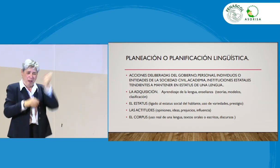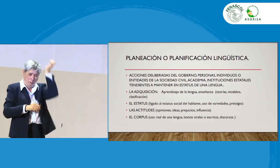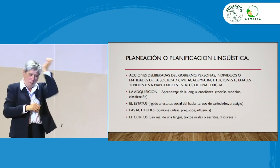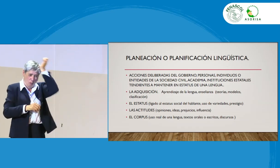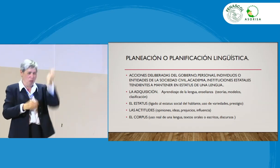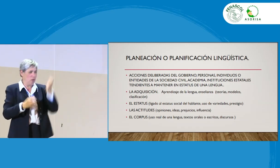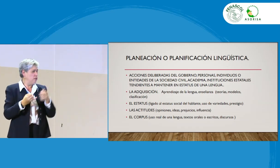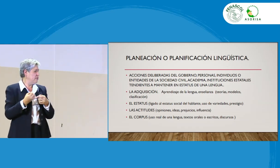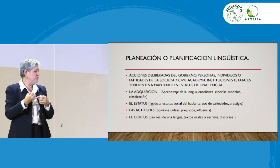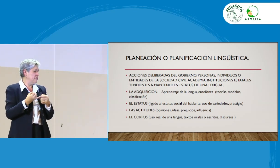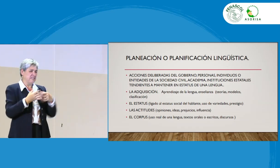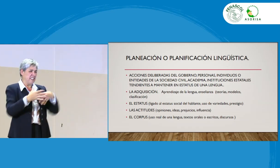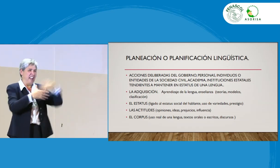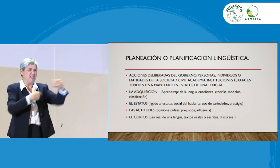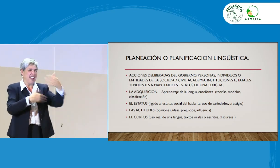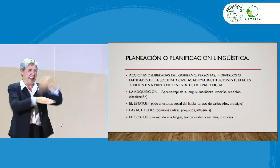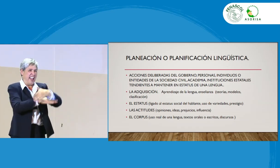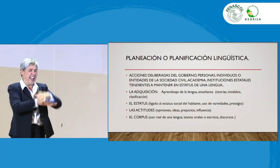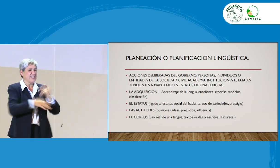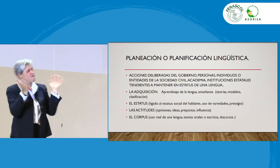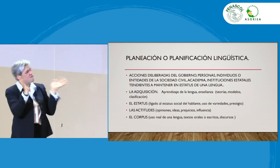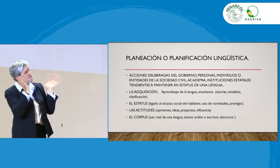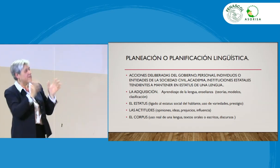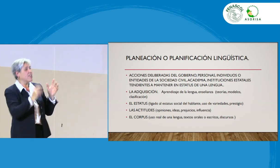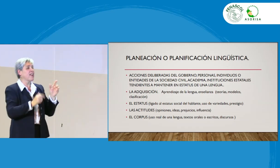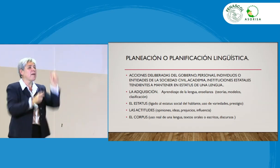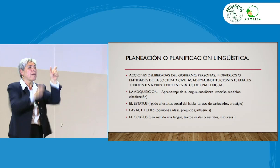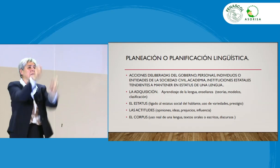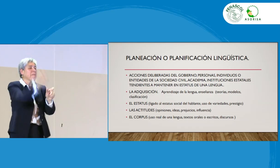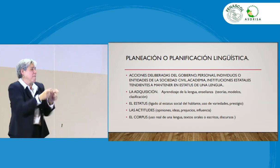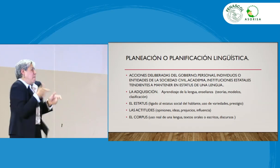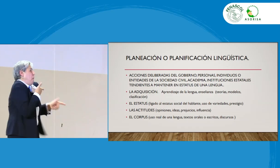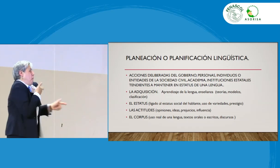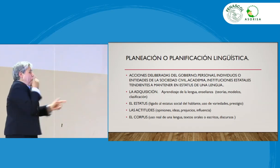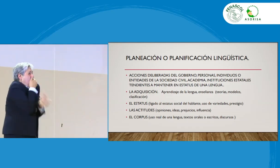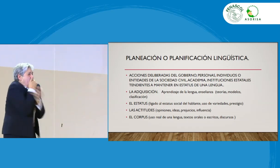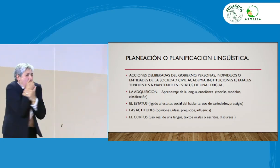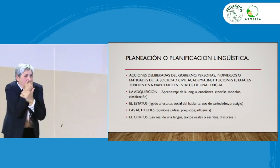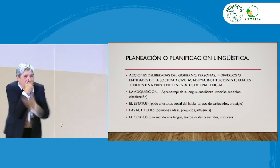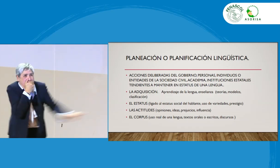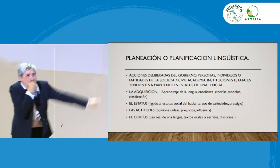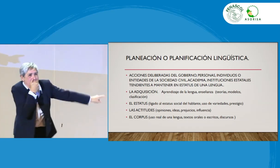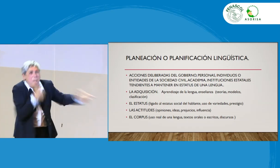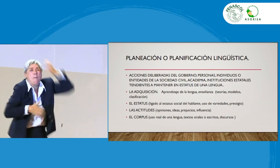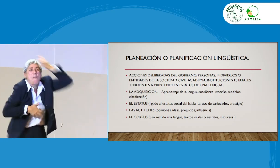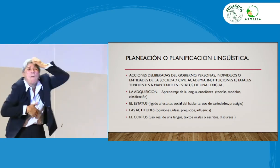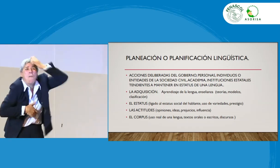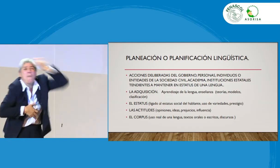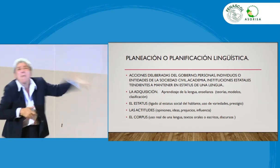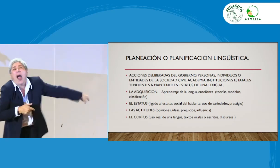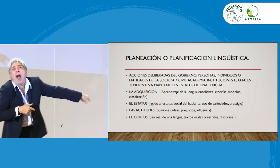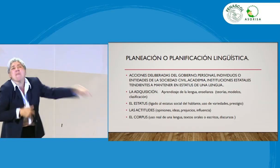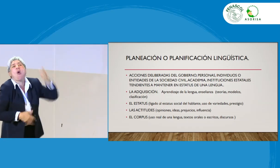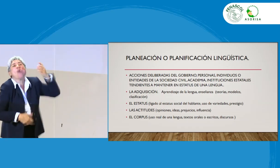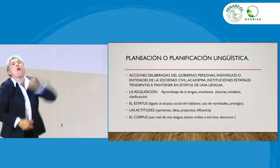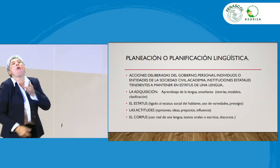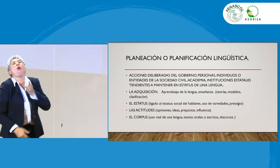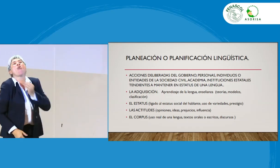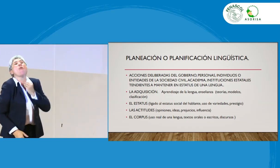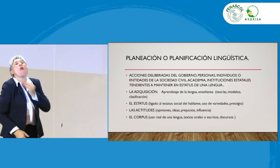bueno, estábamos afuera hablando en lengua de señas y se burlaban de nosotros, porque parecían, parecíamos, decían monos,